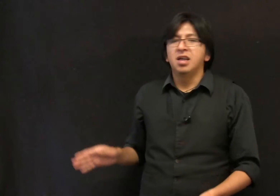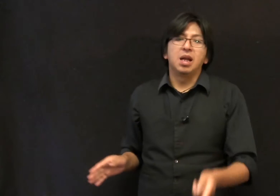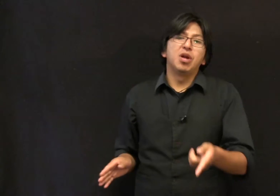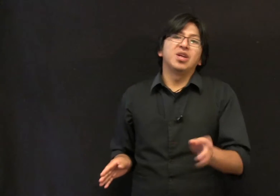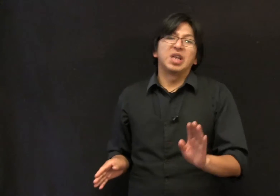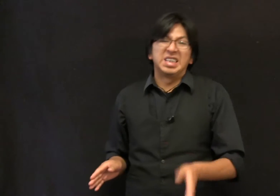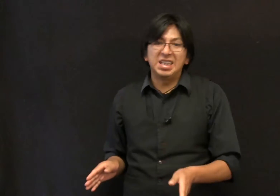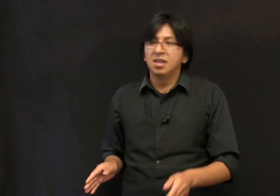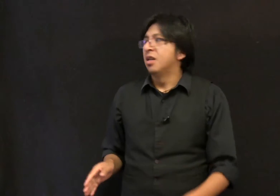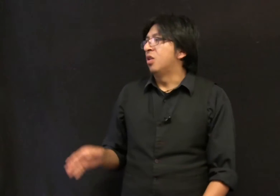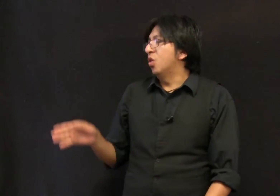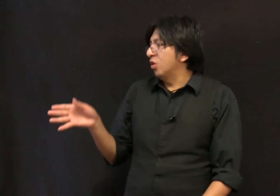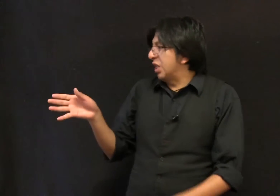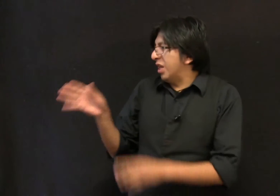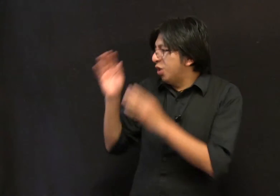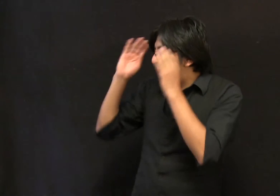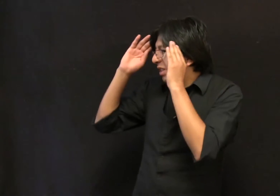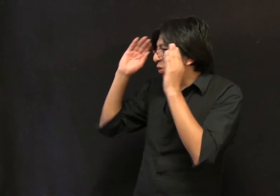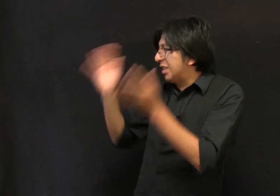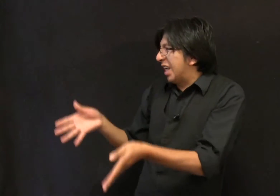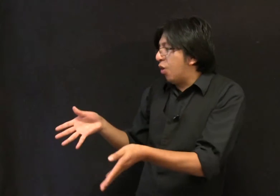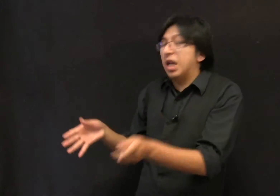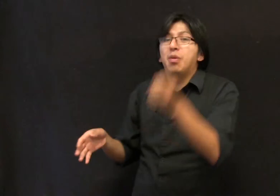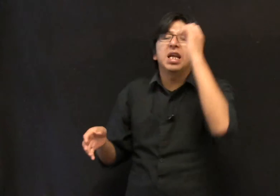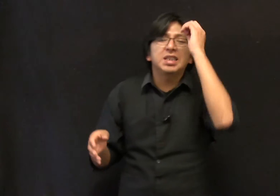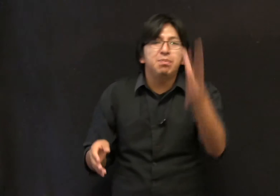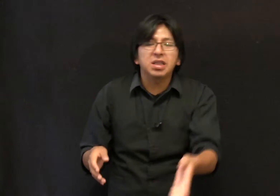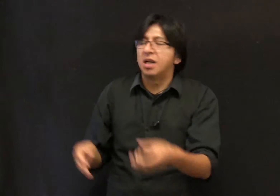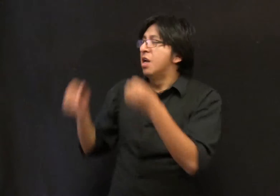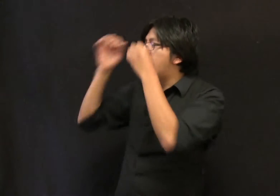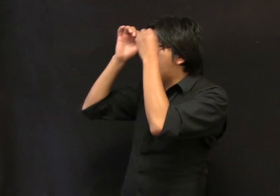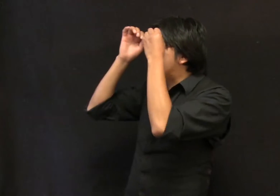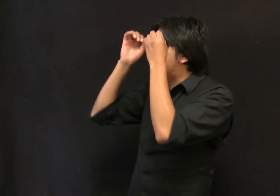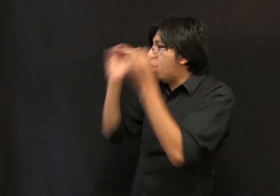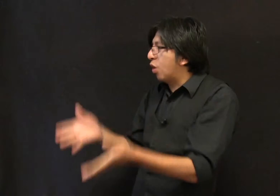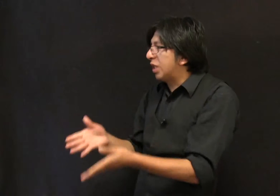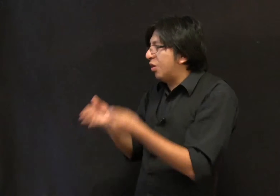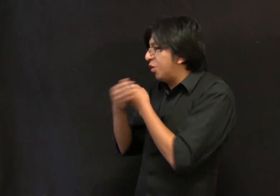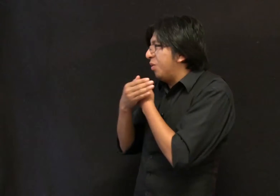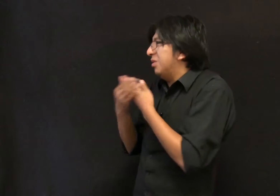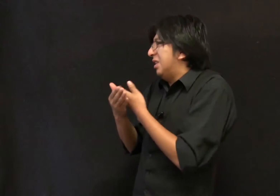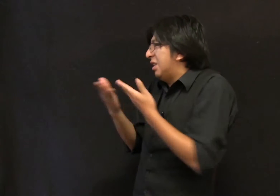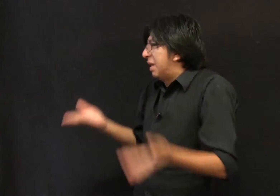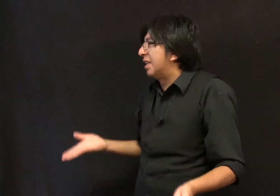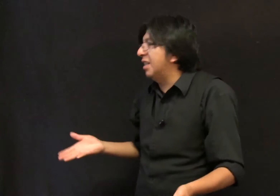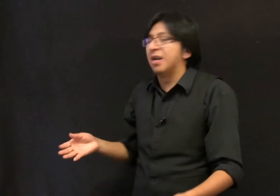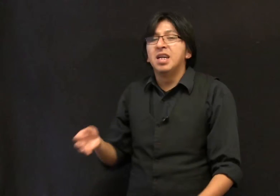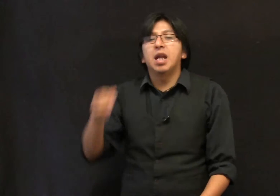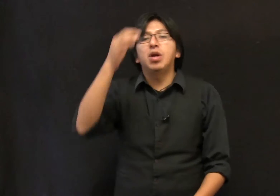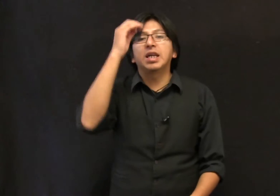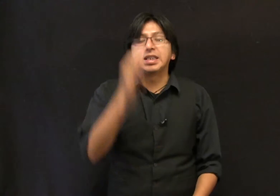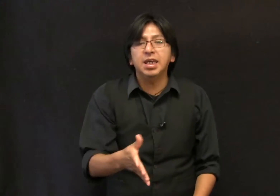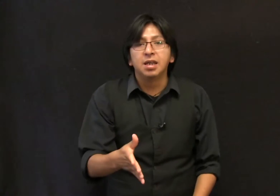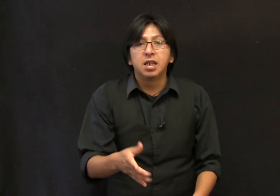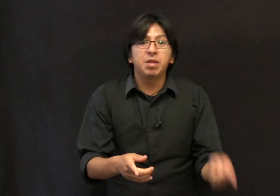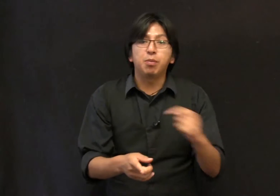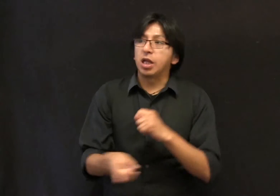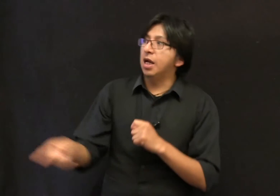Y la abuela dijo que sí, no, no, señora, eso no pasa, usted está loca, la abuela sí pasa, no, abuela, está loco usted, no, no, no, eso es mentira. Y la abuela que sí, mira por allá,